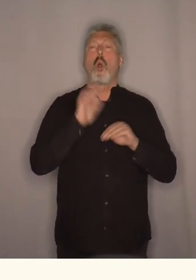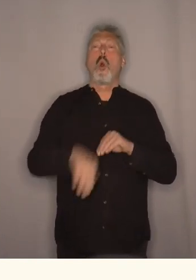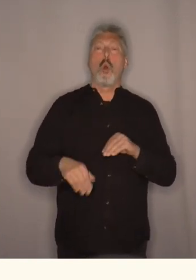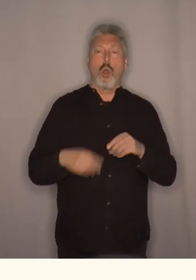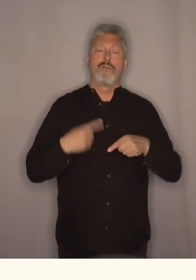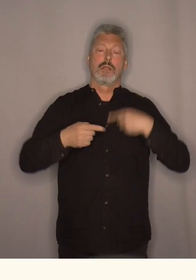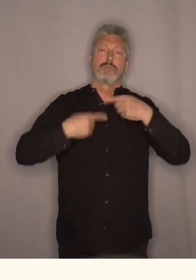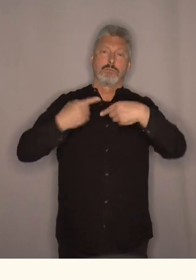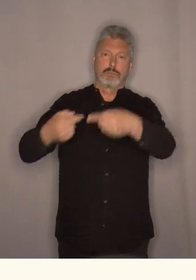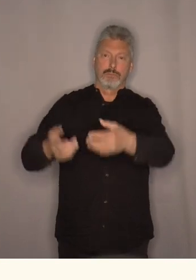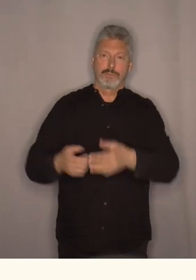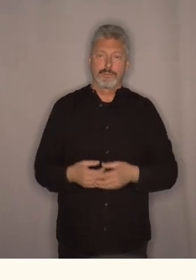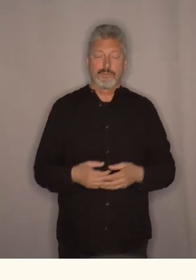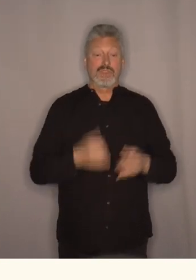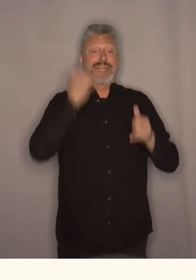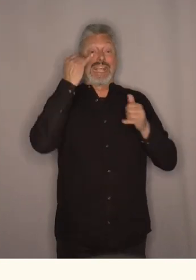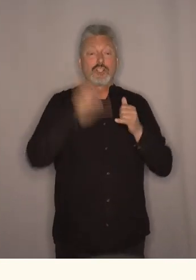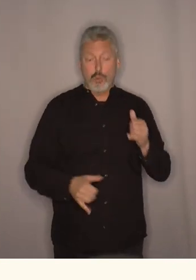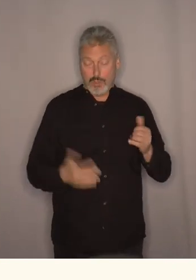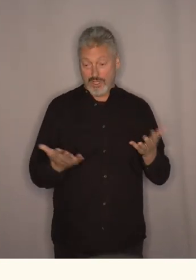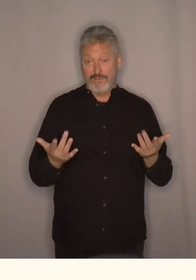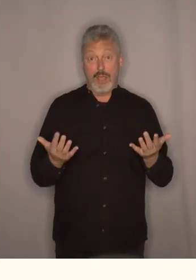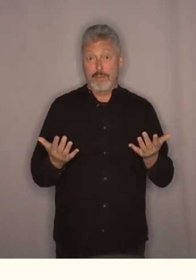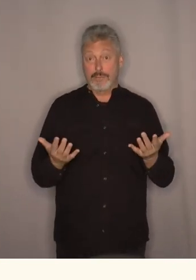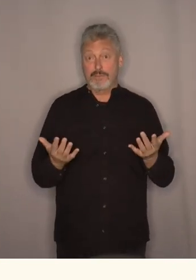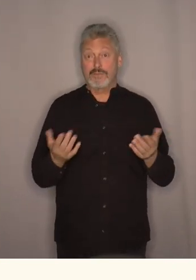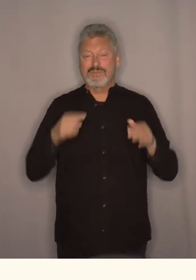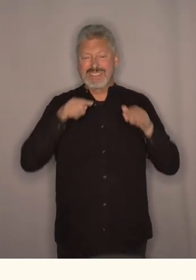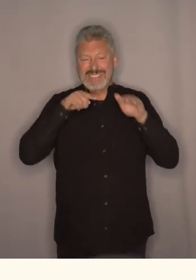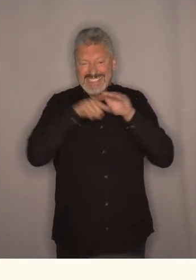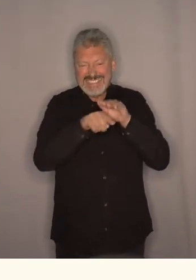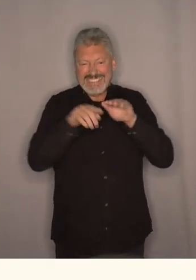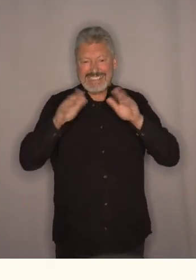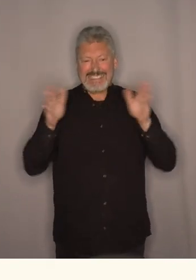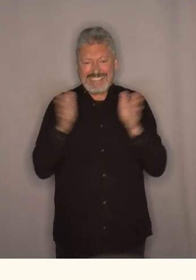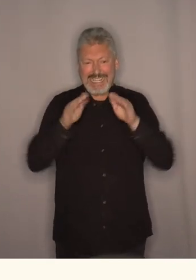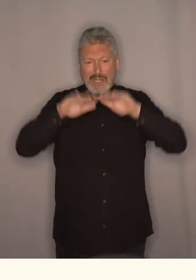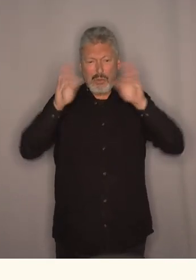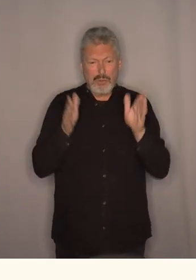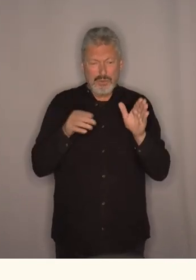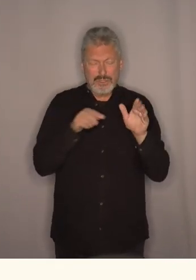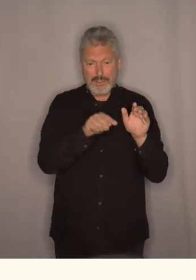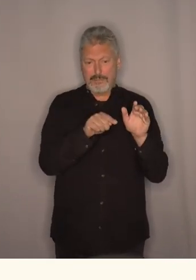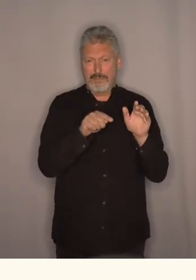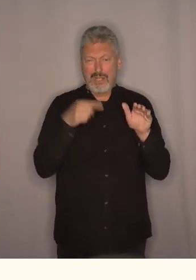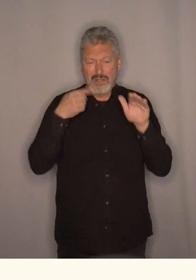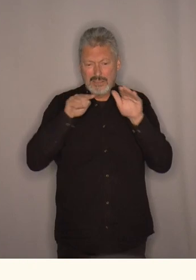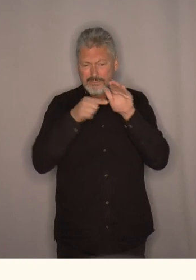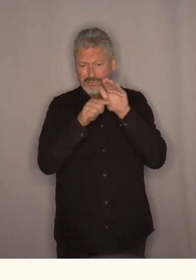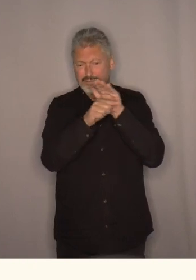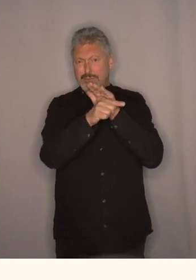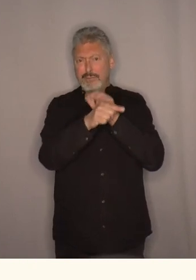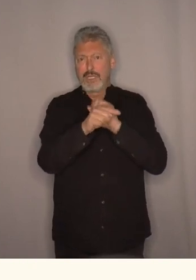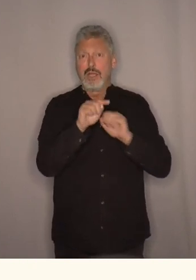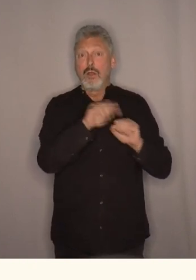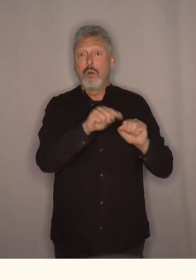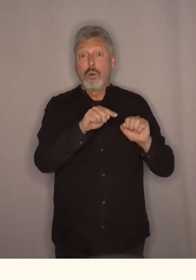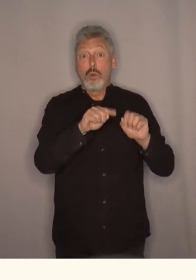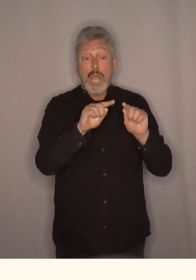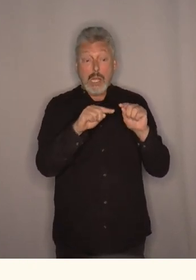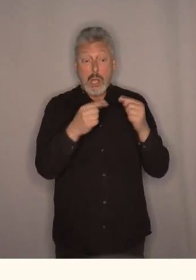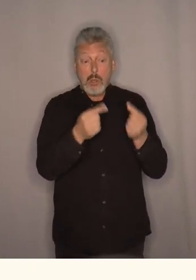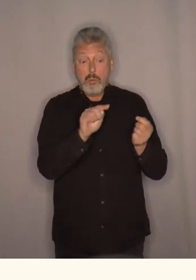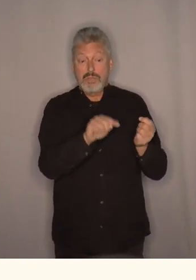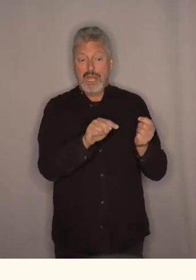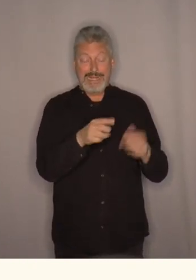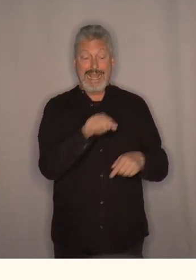hvert. Helt til slutt så går vi enda lenger inn i dette lille huset. Og inne på et rom